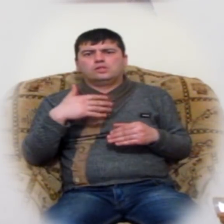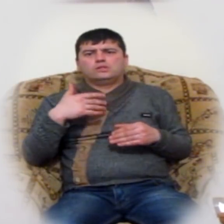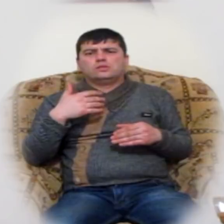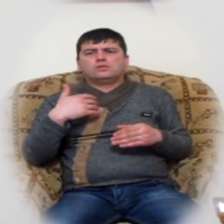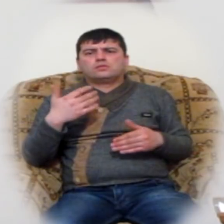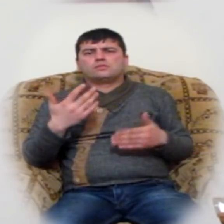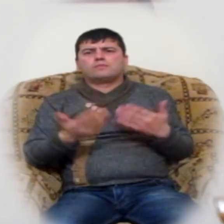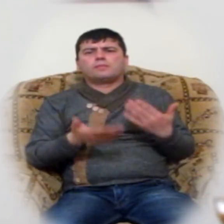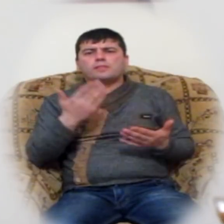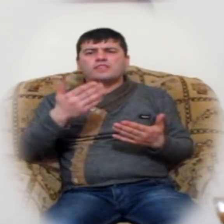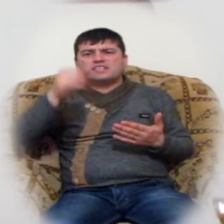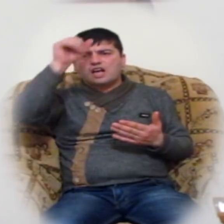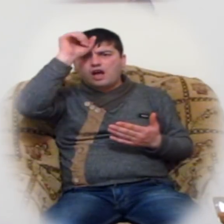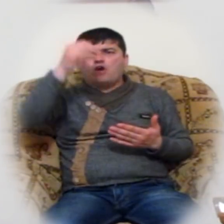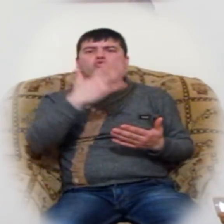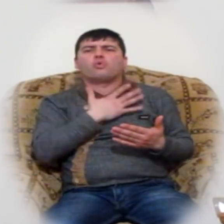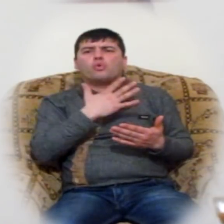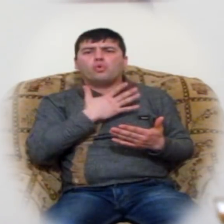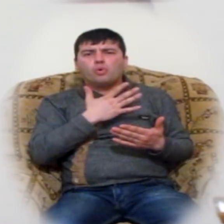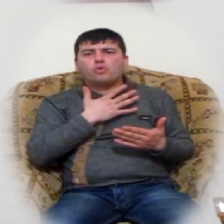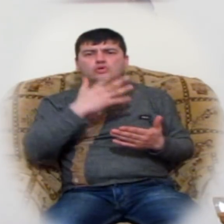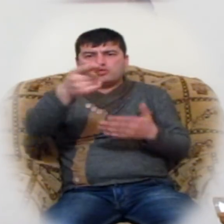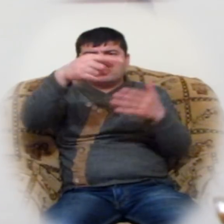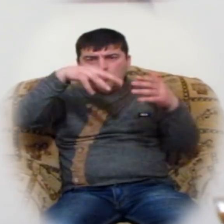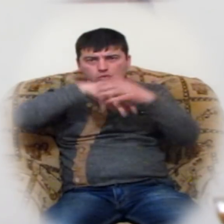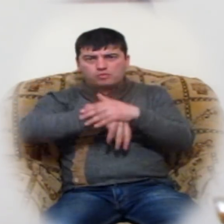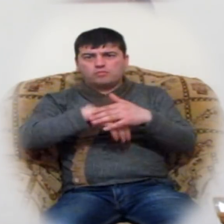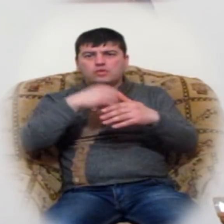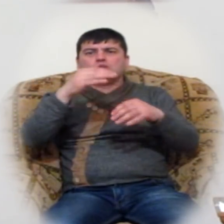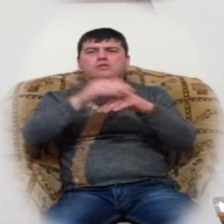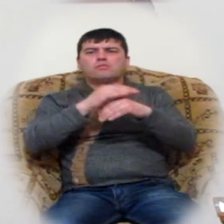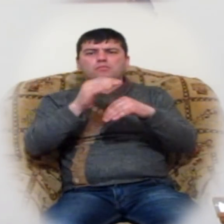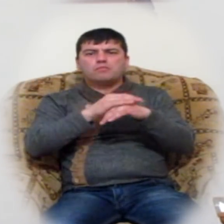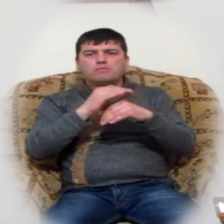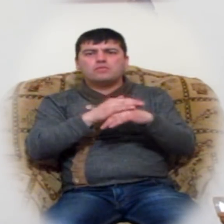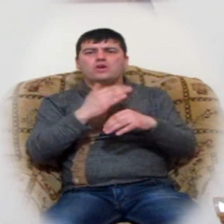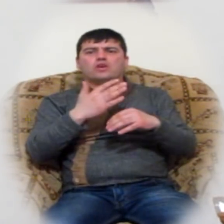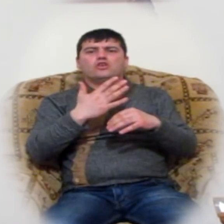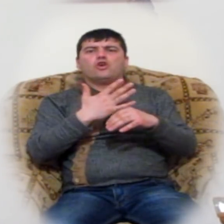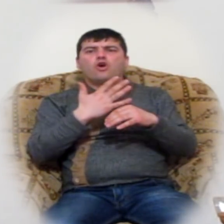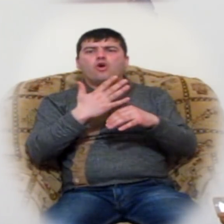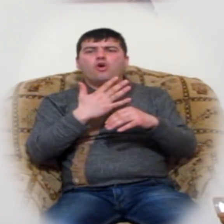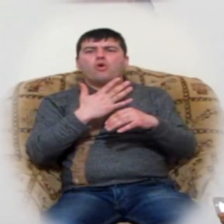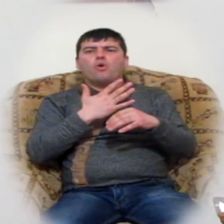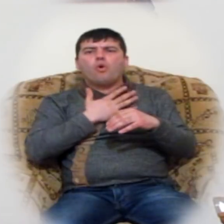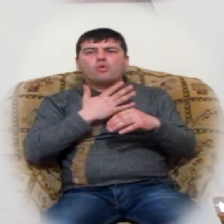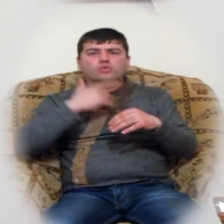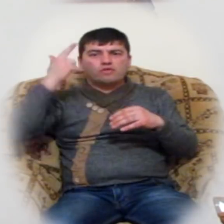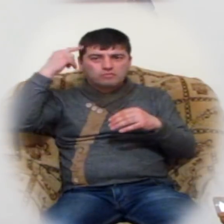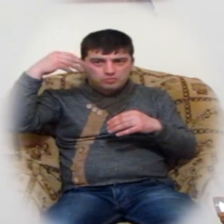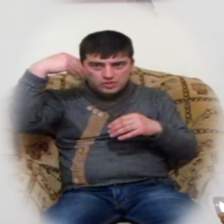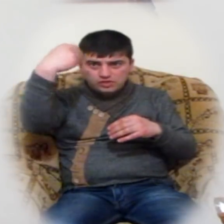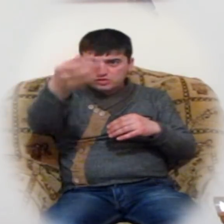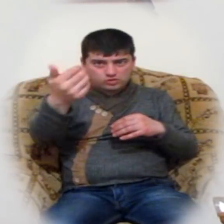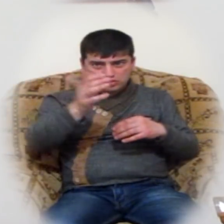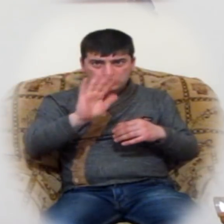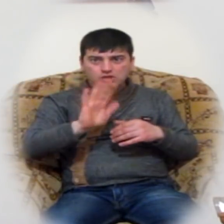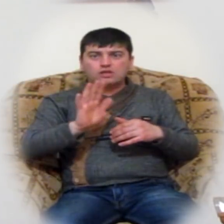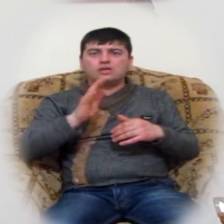թե աստսո հոգին կոմեջ բարի հոգևոր միտք չդնի, որ կոմտքով անցավ մի լավբան։